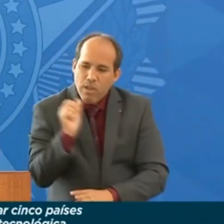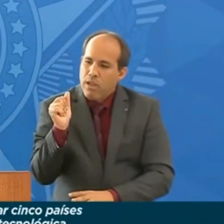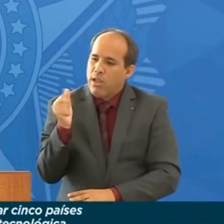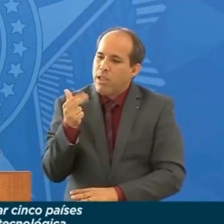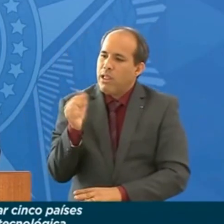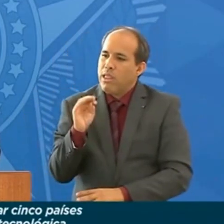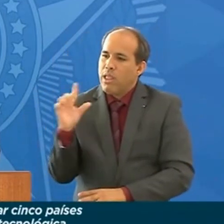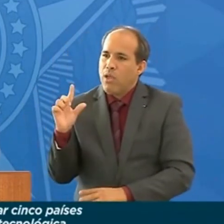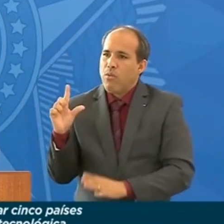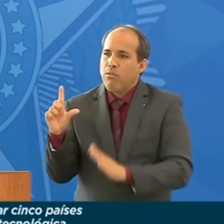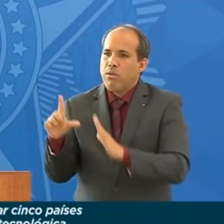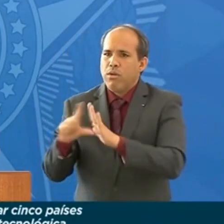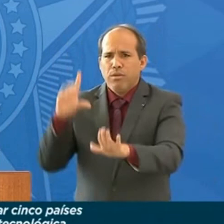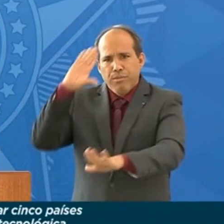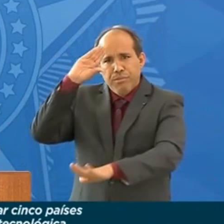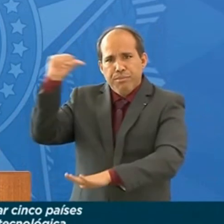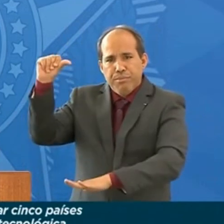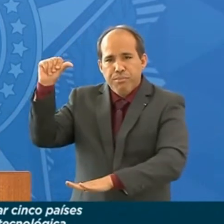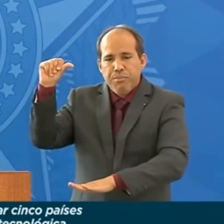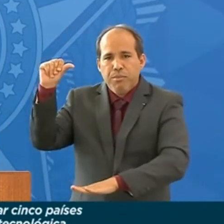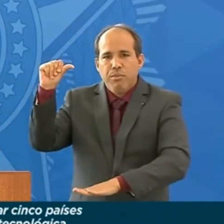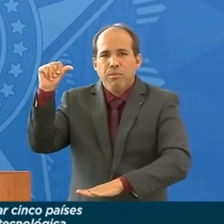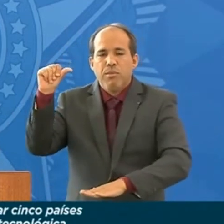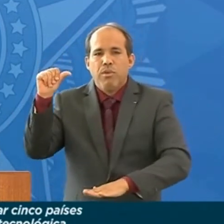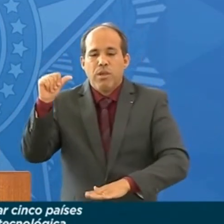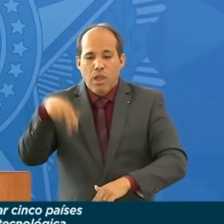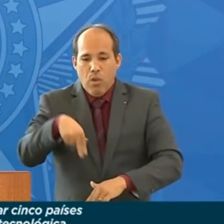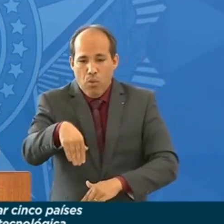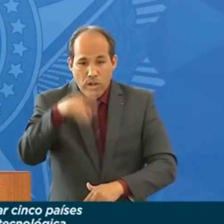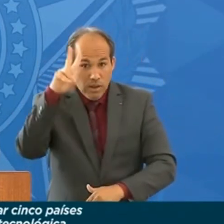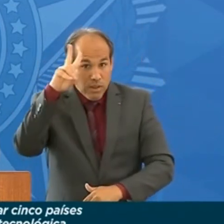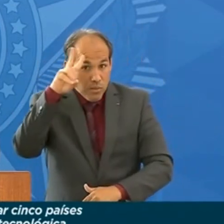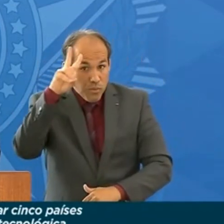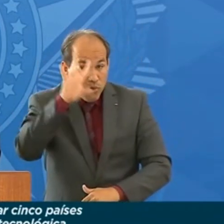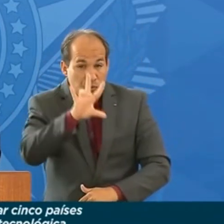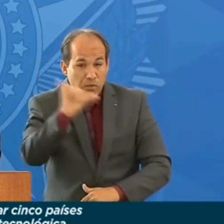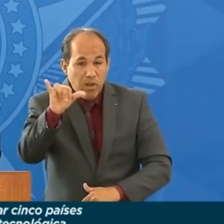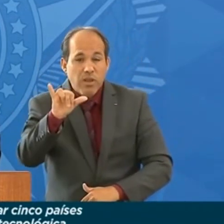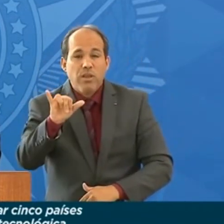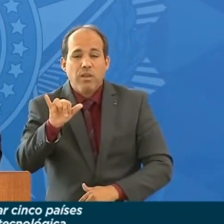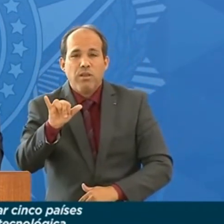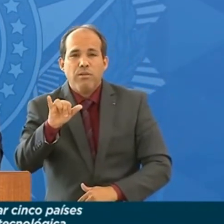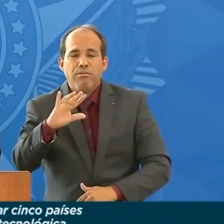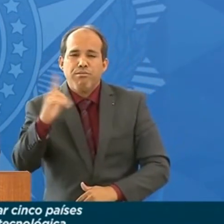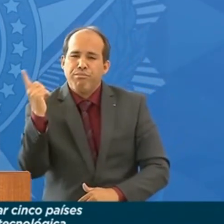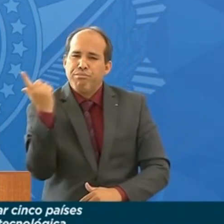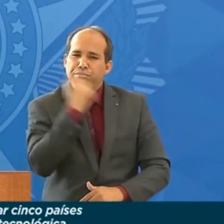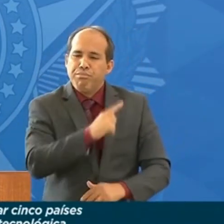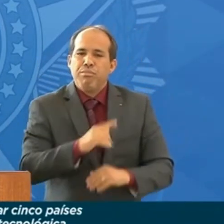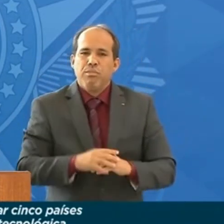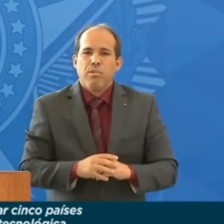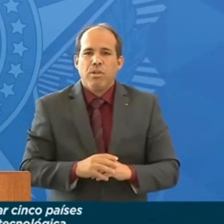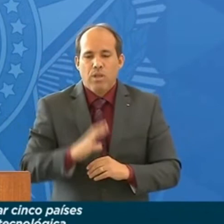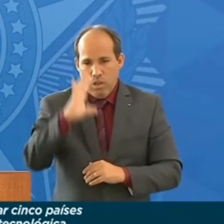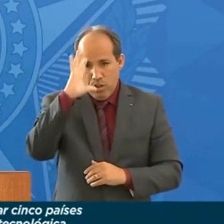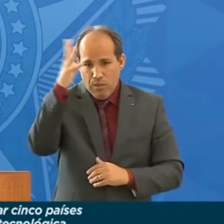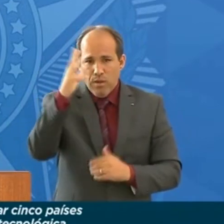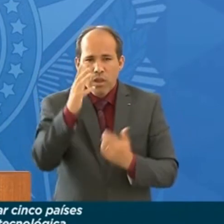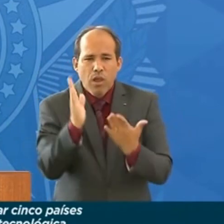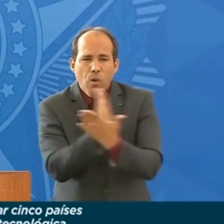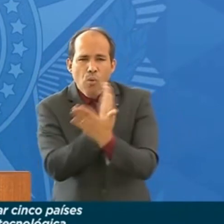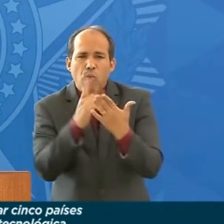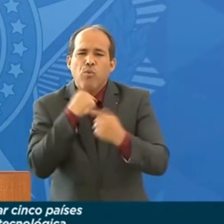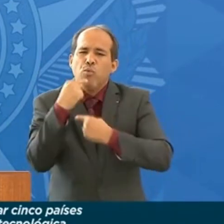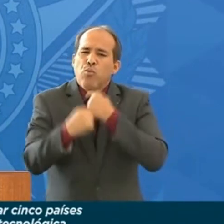para a segunda-feira, para que possamos já sanar algumas dúvidas